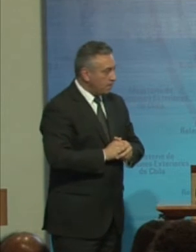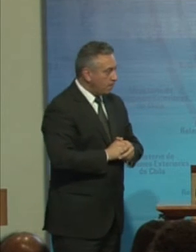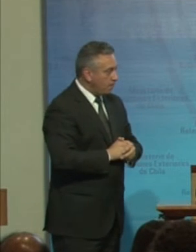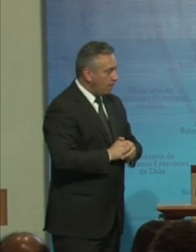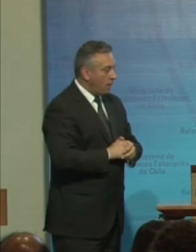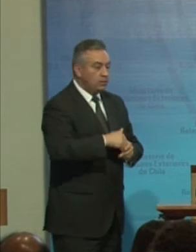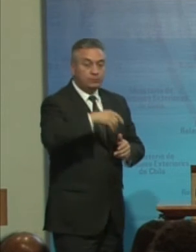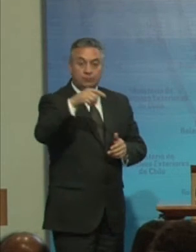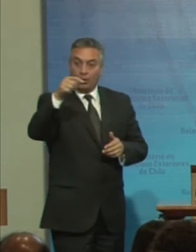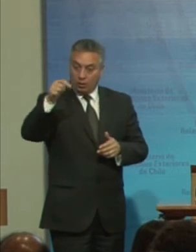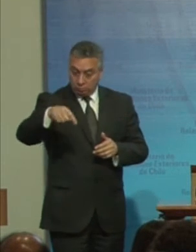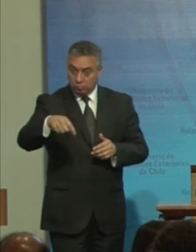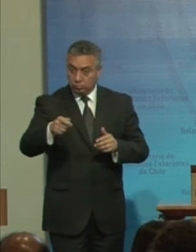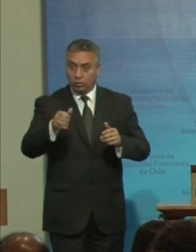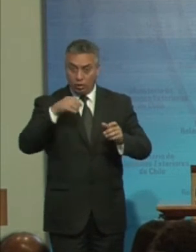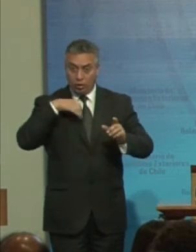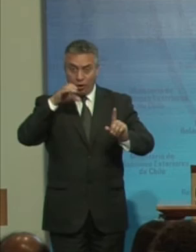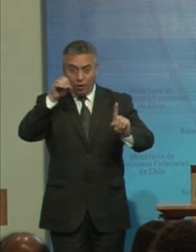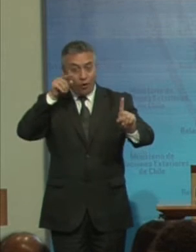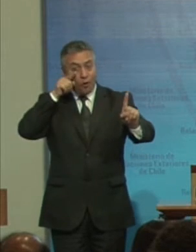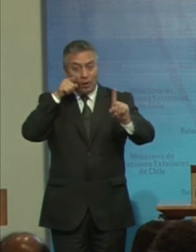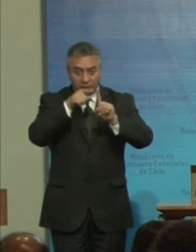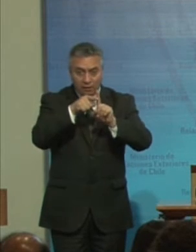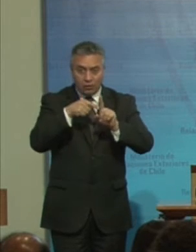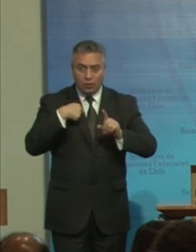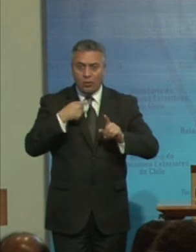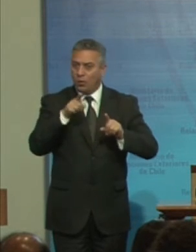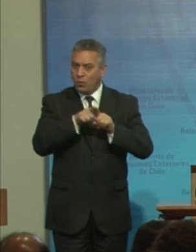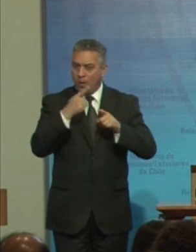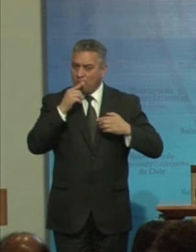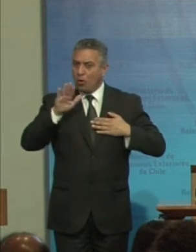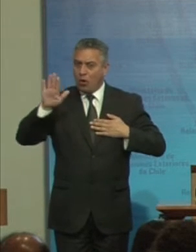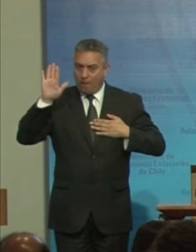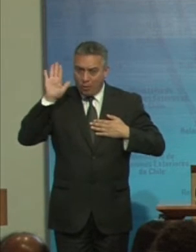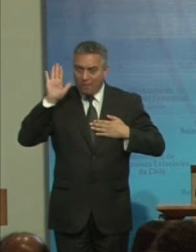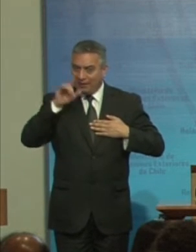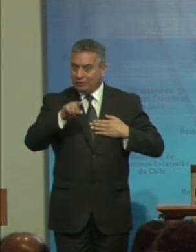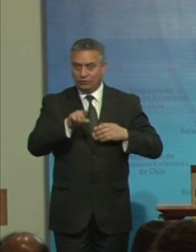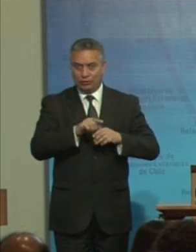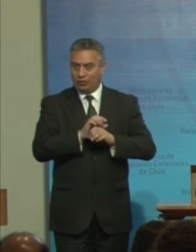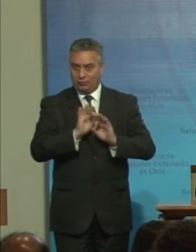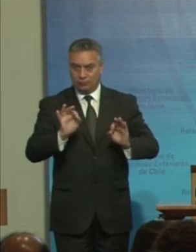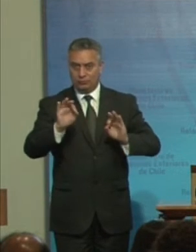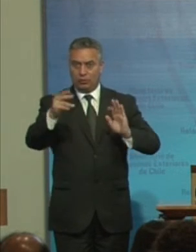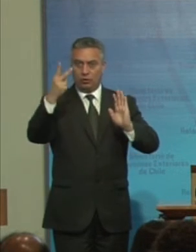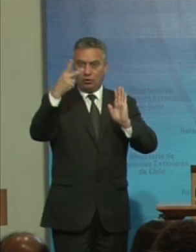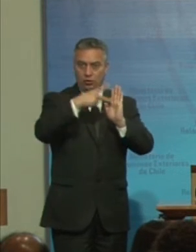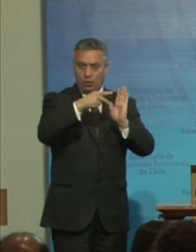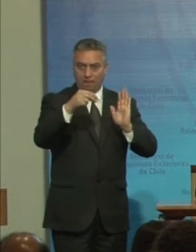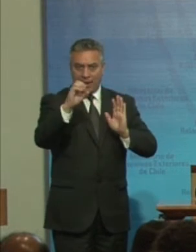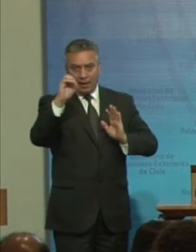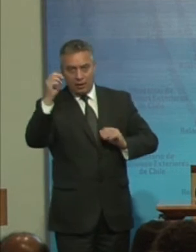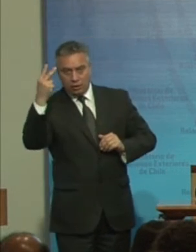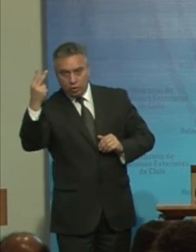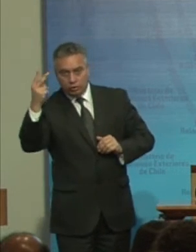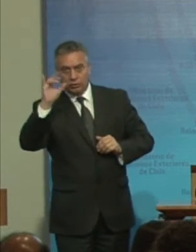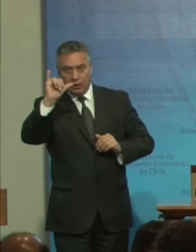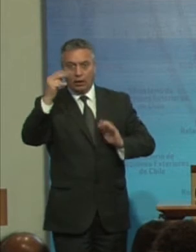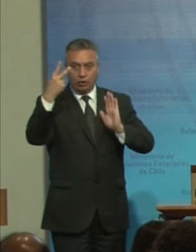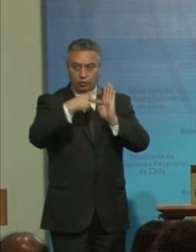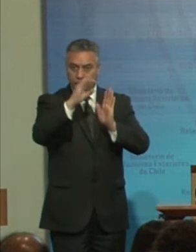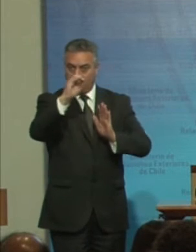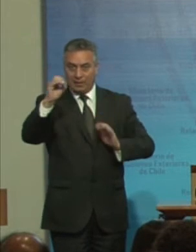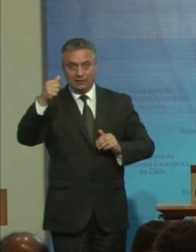Con este Objetivo Y compromiso Intransables Entre el 2002 Y el 2006